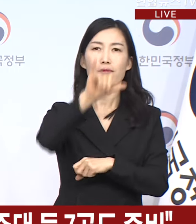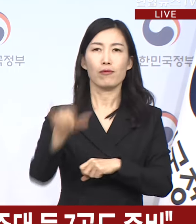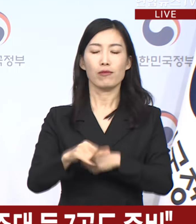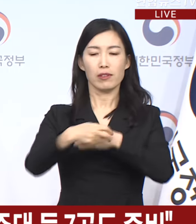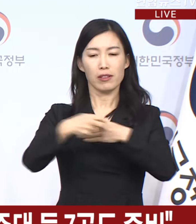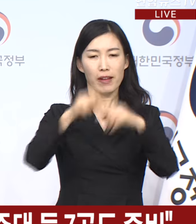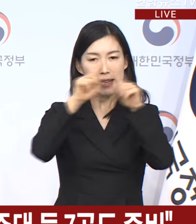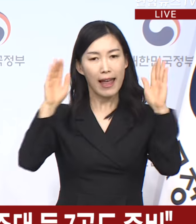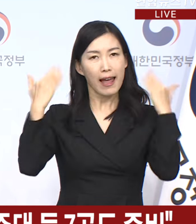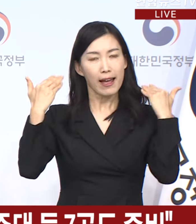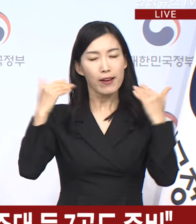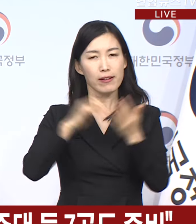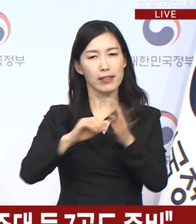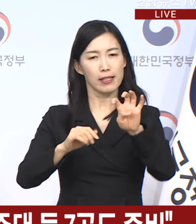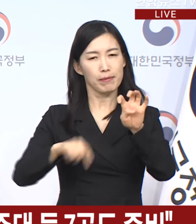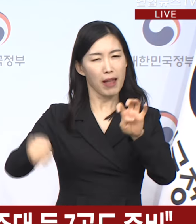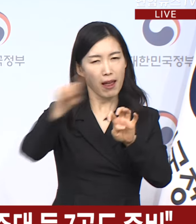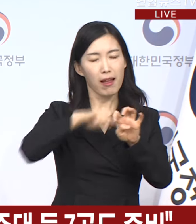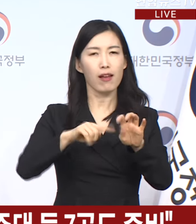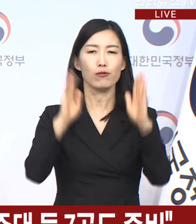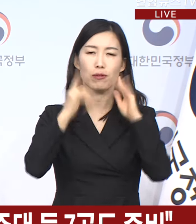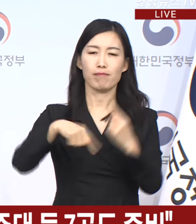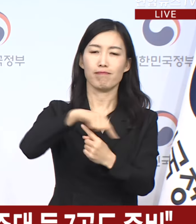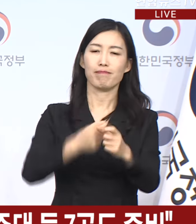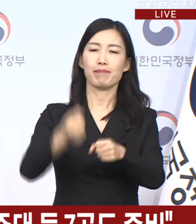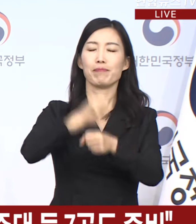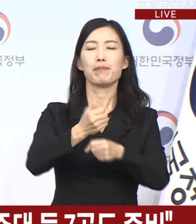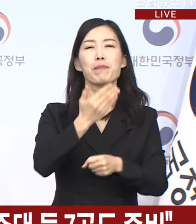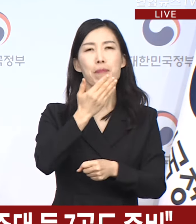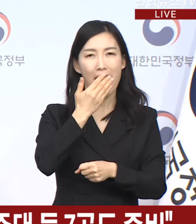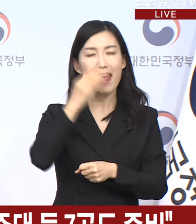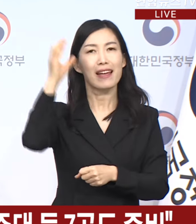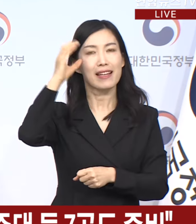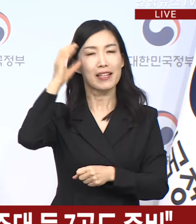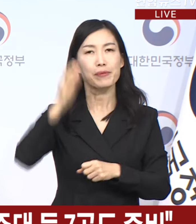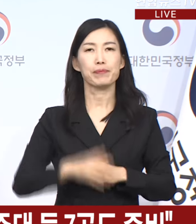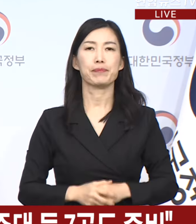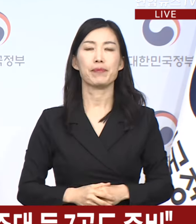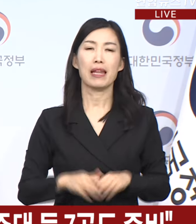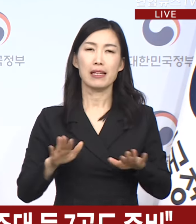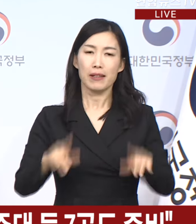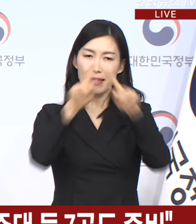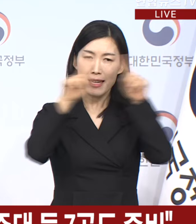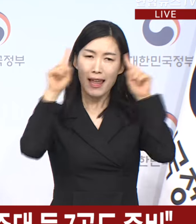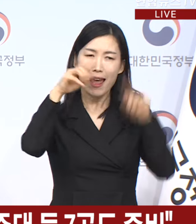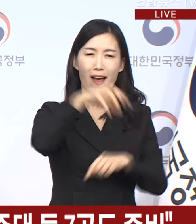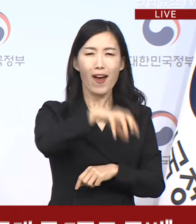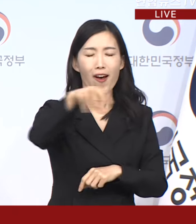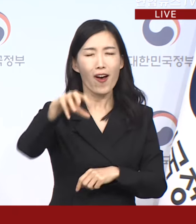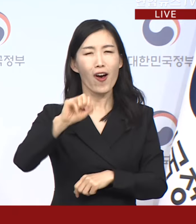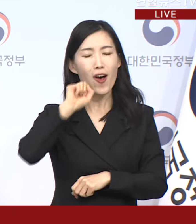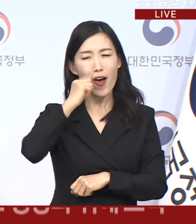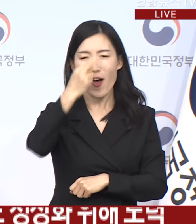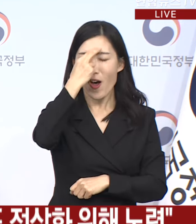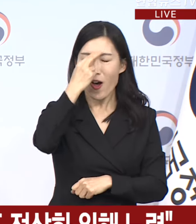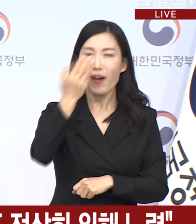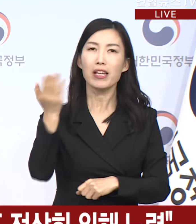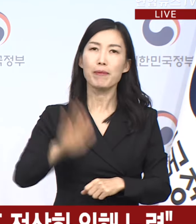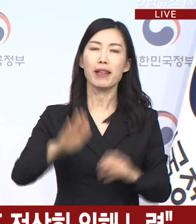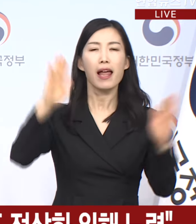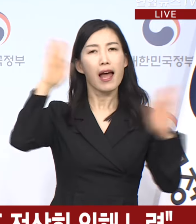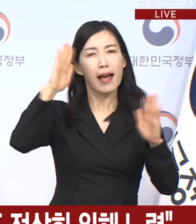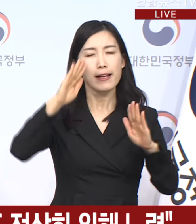운영이 재개될 것으로 전망됩니다. 대학 현장에서 많은 어려움이 있음에도 학생들의